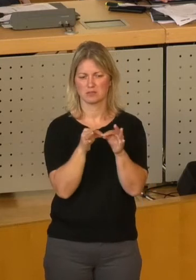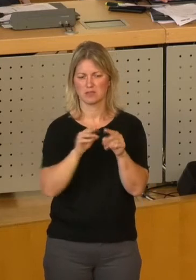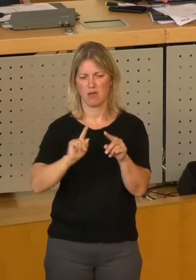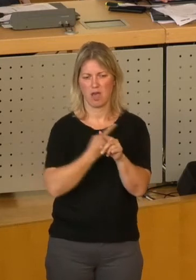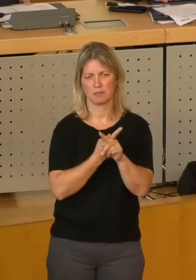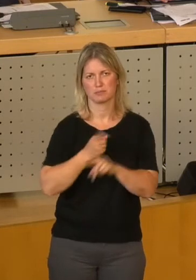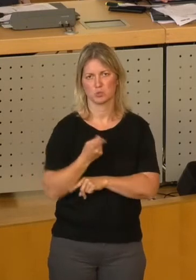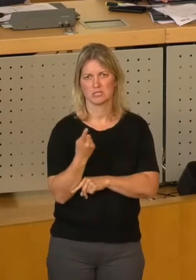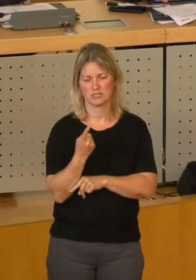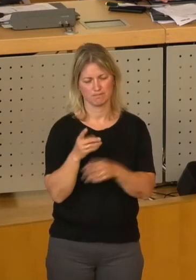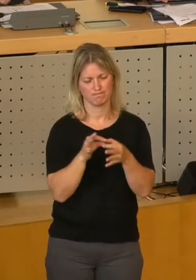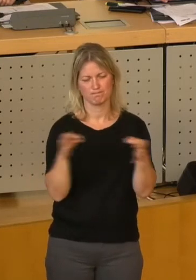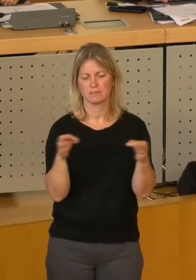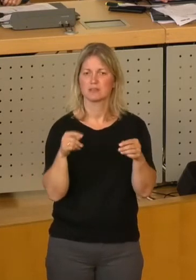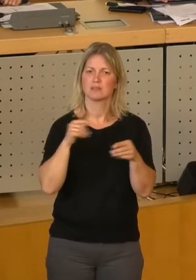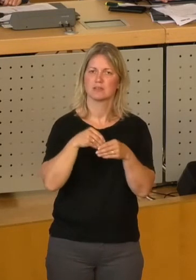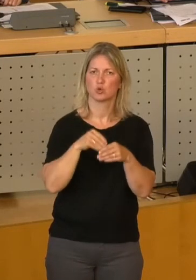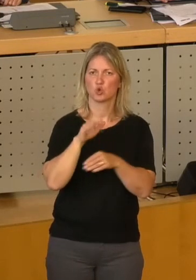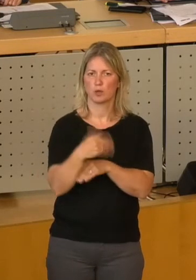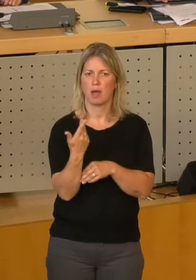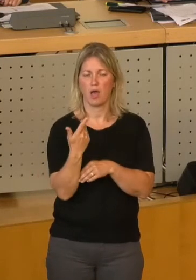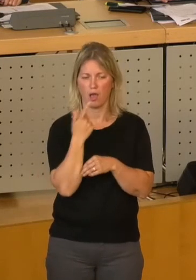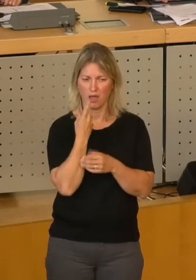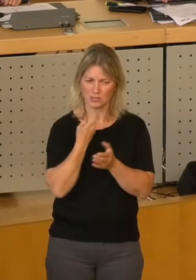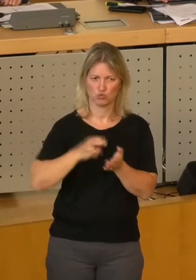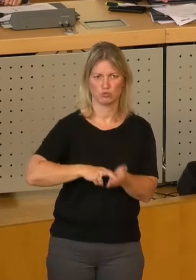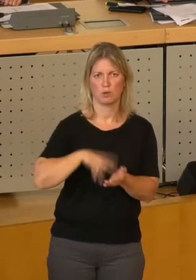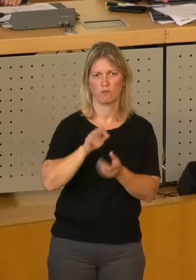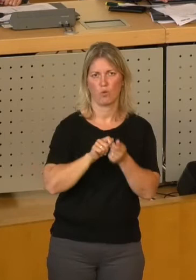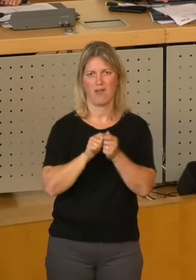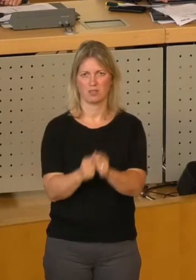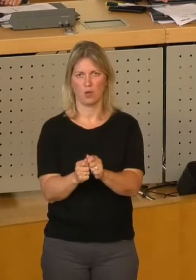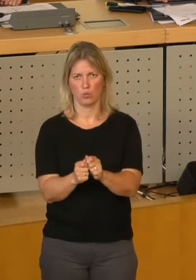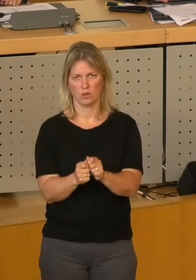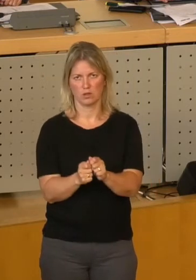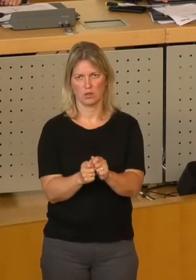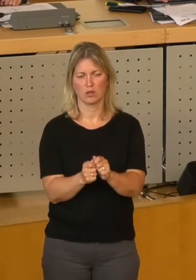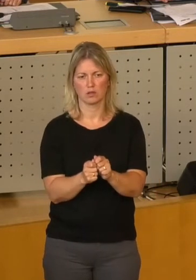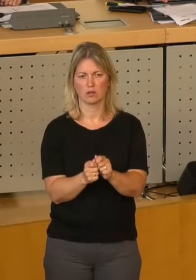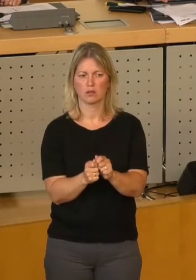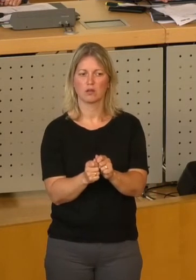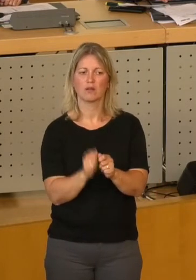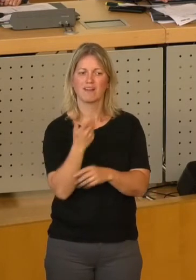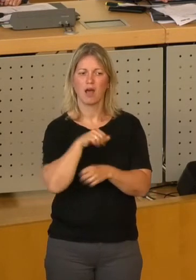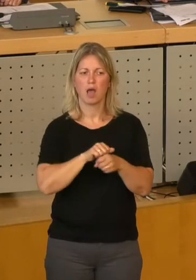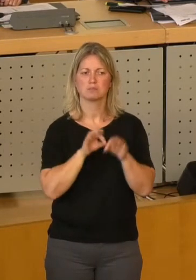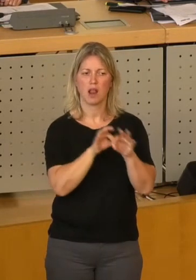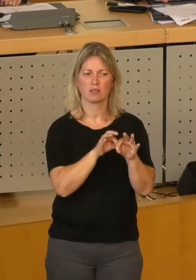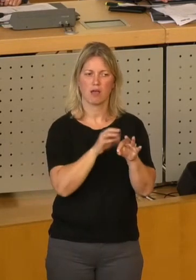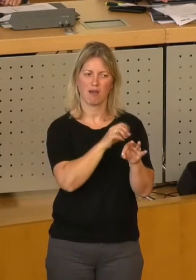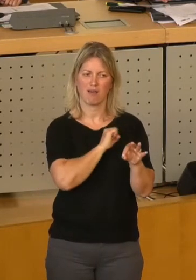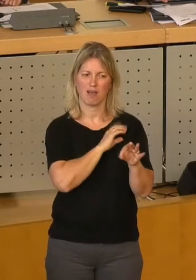der die Zustimmung der Änderung von Geschäftsbereichen des Amtsleiters,